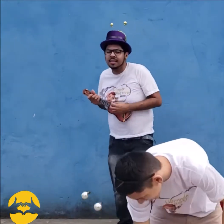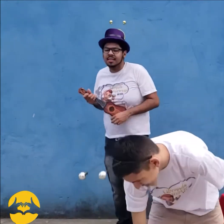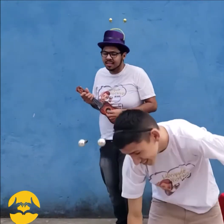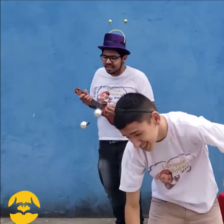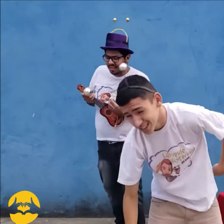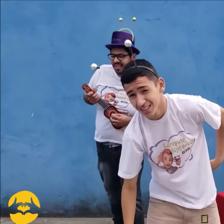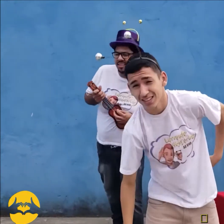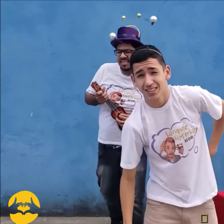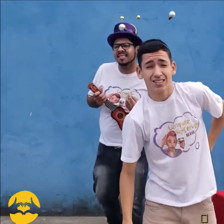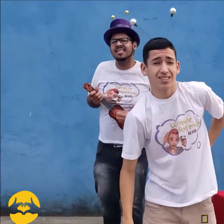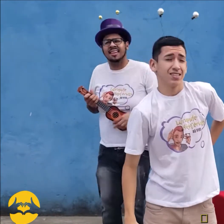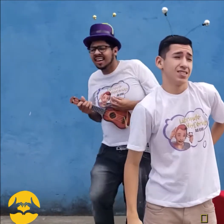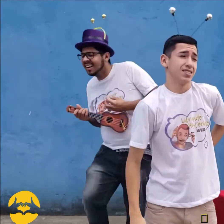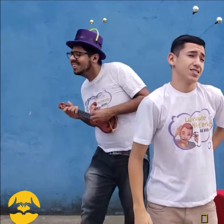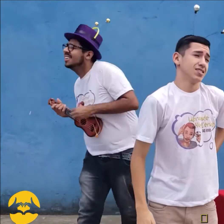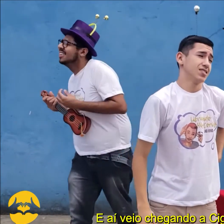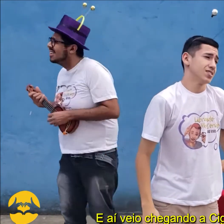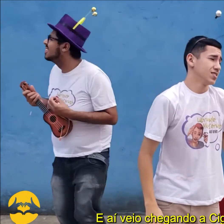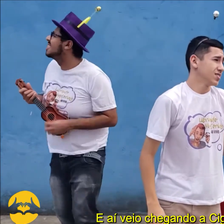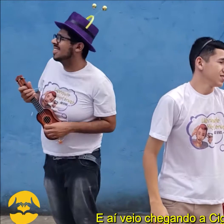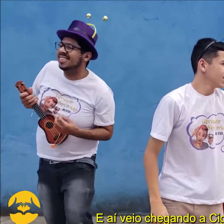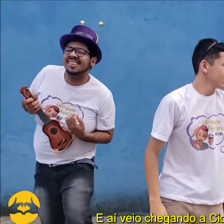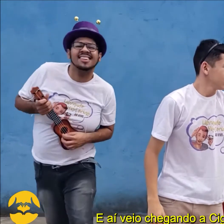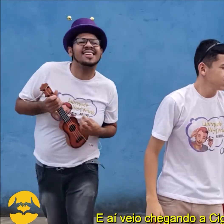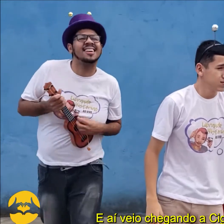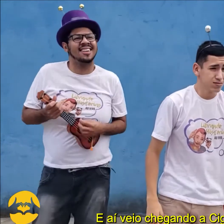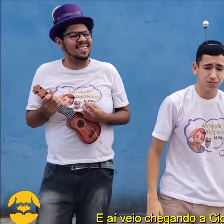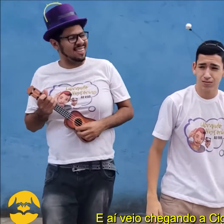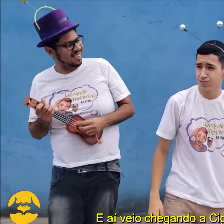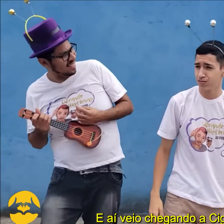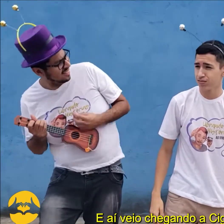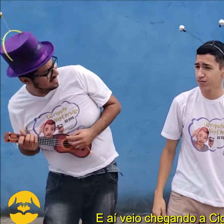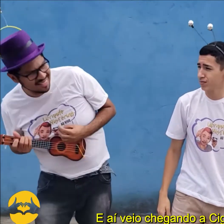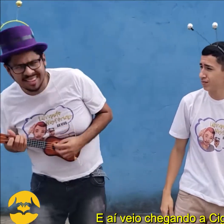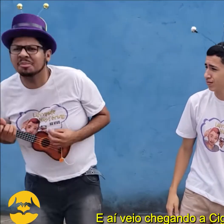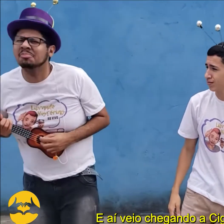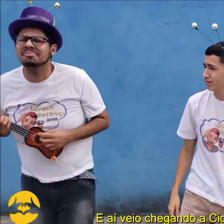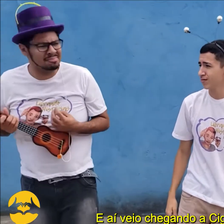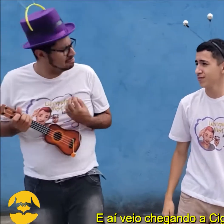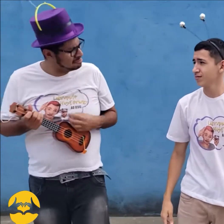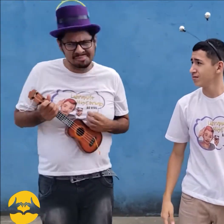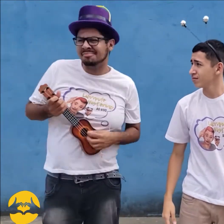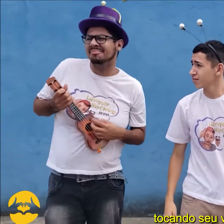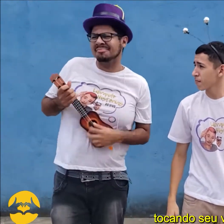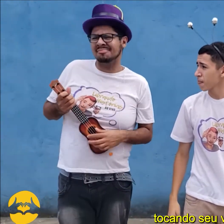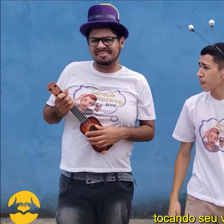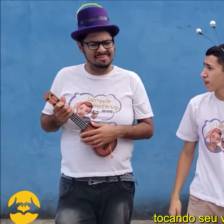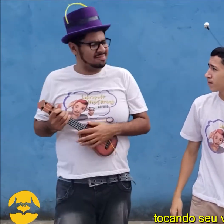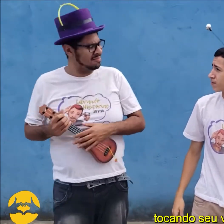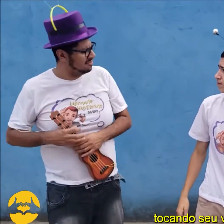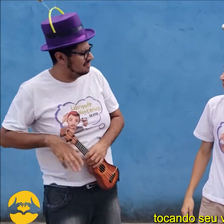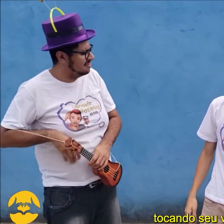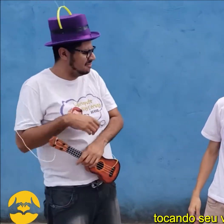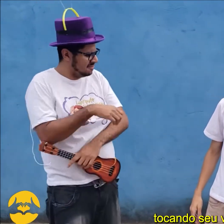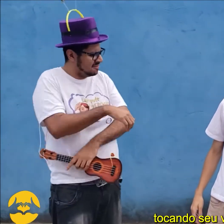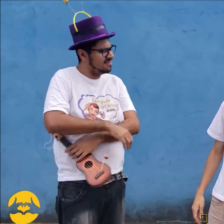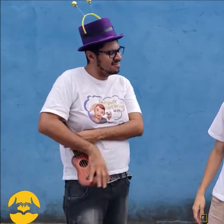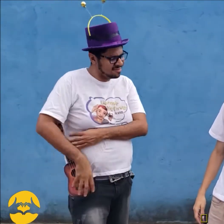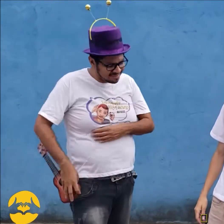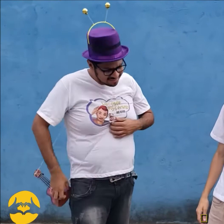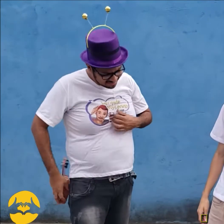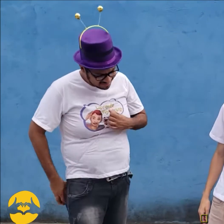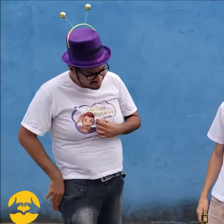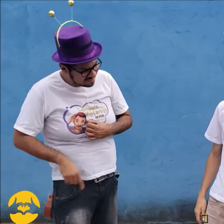Parou. Coloca o baú no chão. E aí veio chegando a cigarra, toda alegre, tocando seu violão.